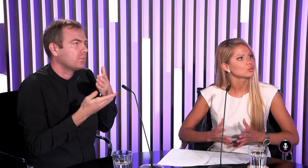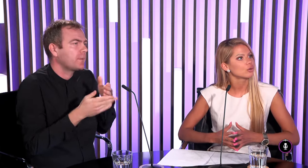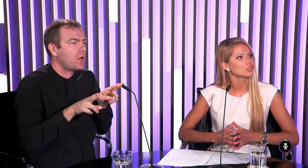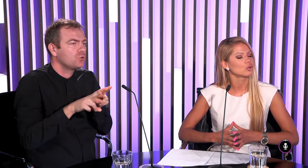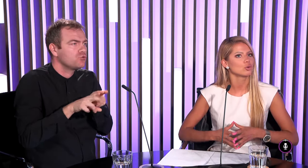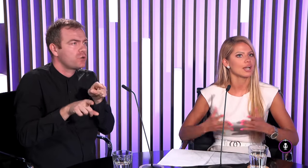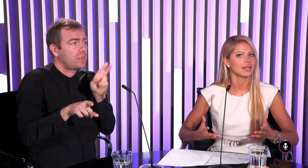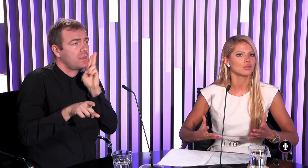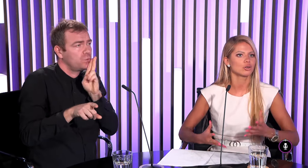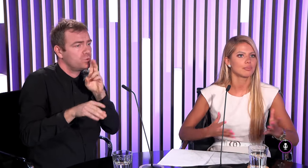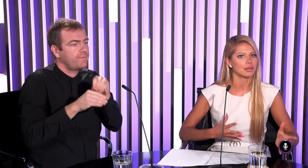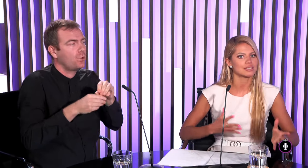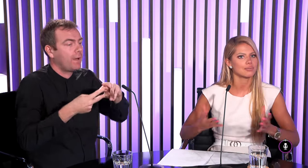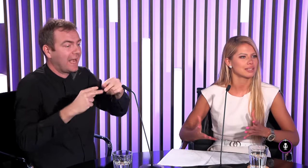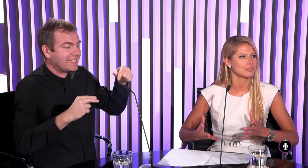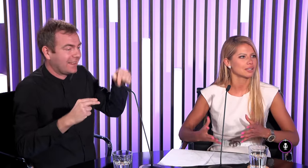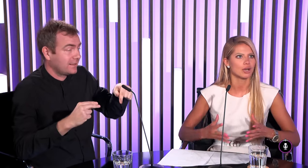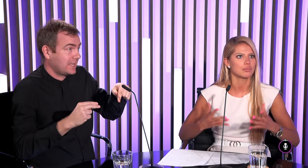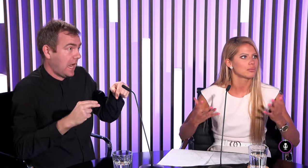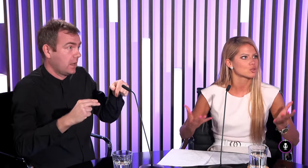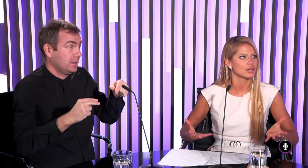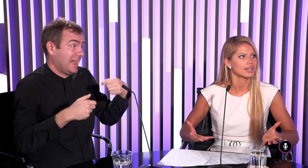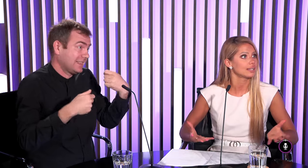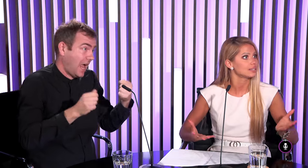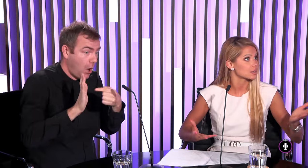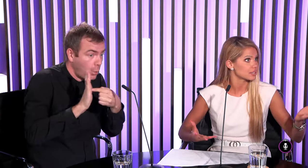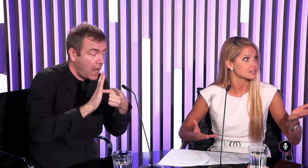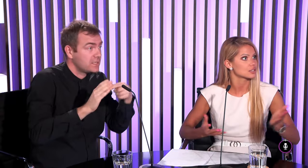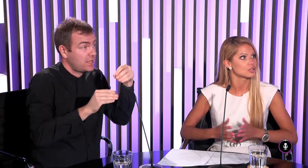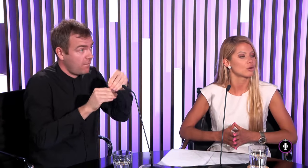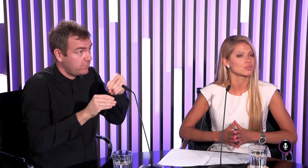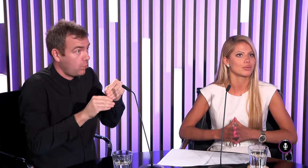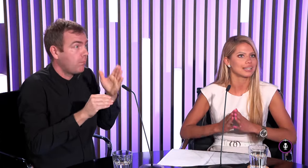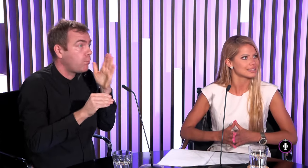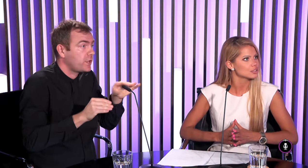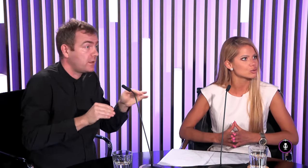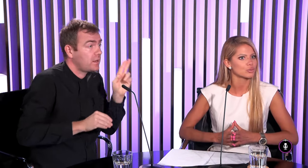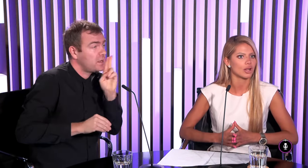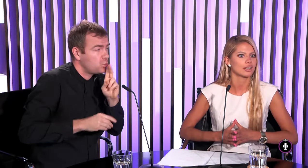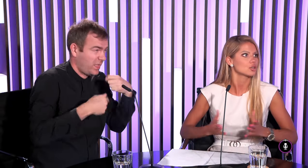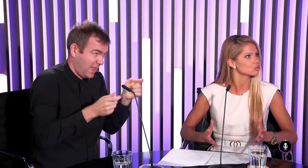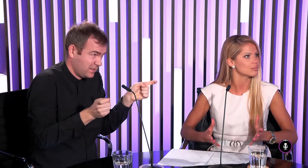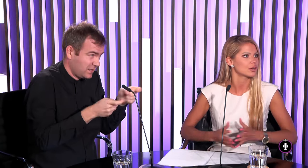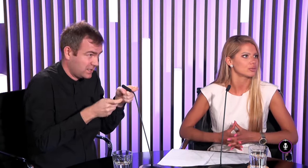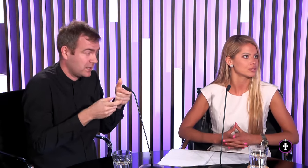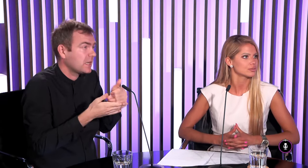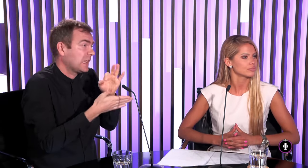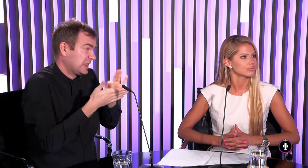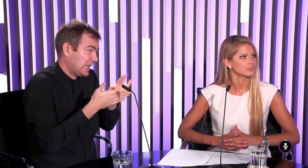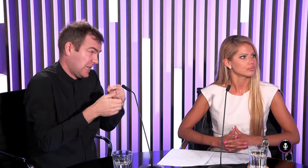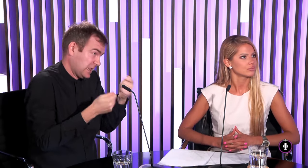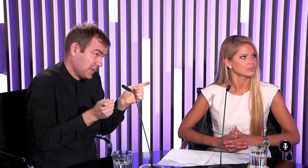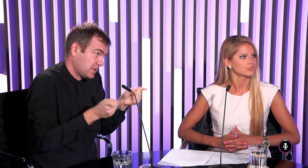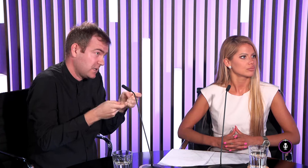postihnutia u týchto ľudí. Aké to je, mali by sa bať, nemali. Do aké miery možno nejaké genetické, presne ste ho spomínali, testy sú spolahlivé. Čo treba robiť?